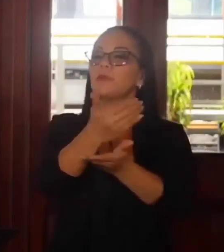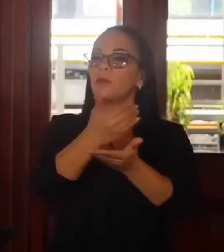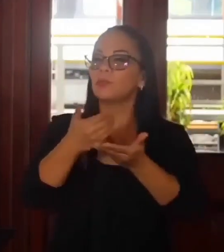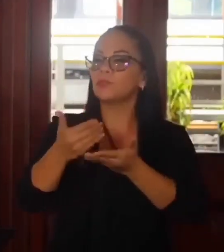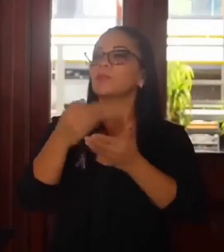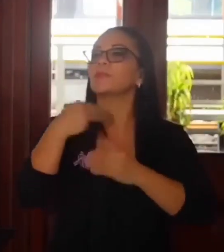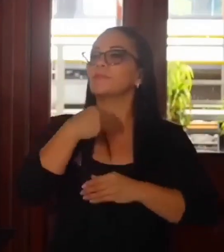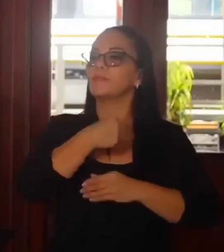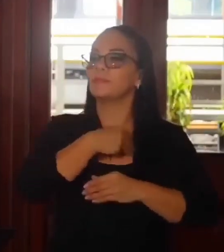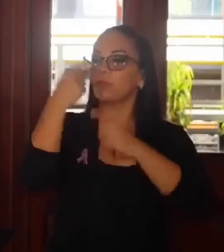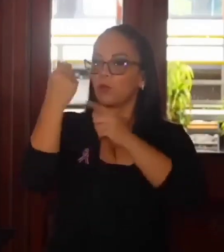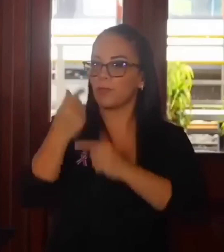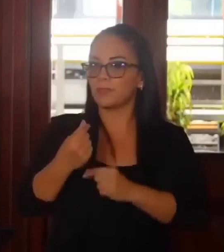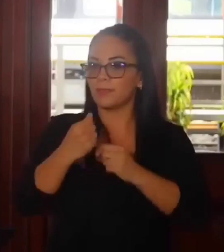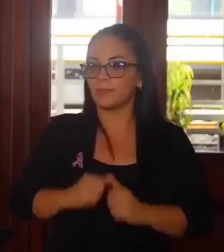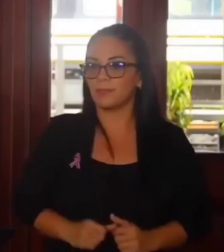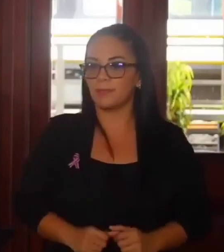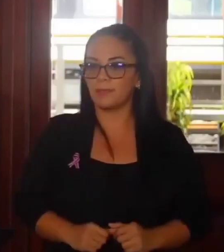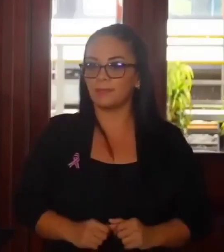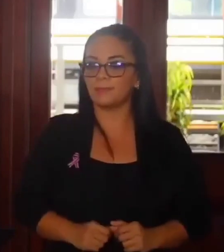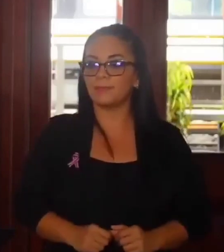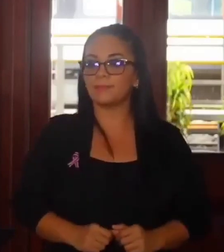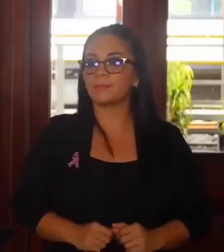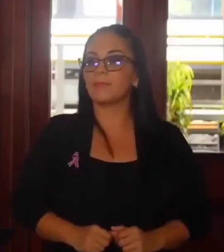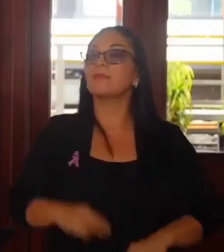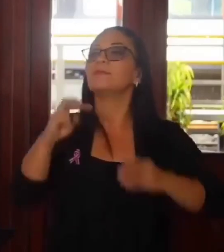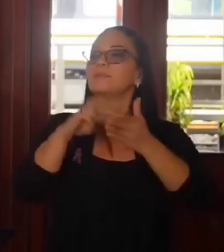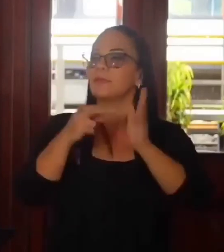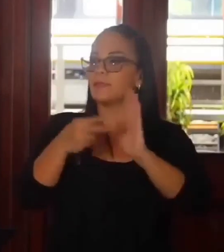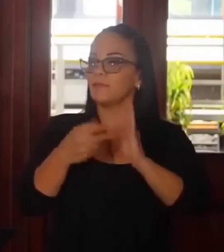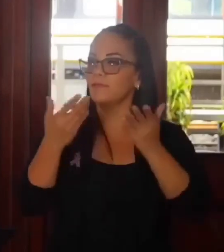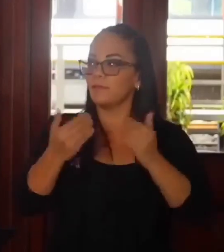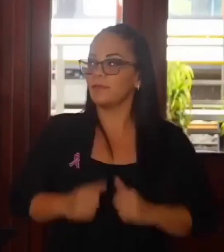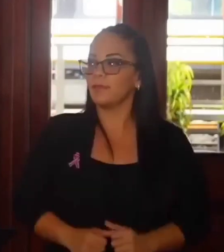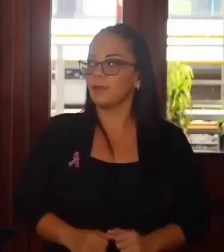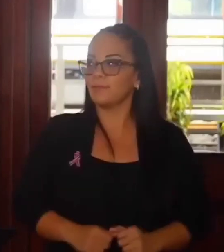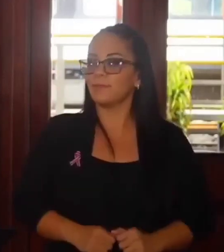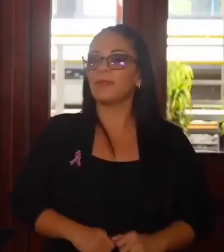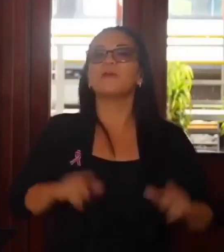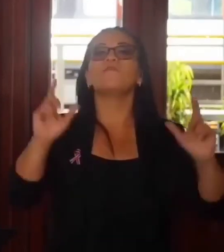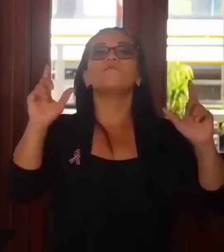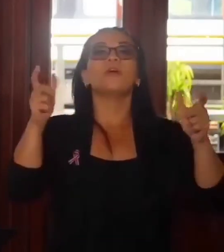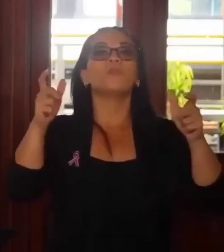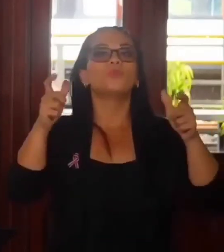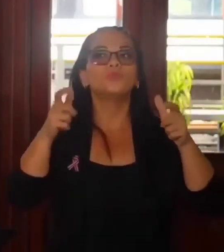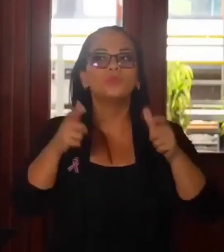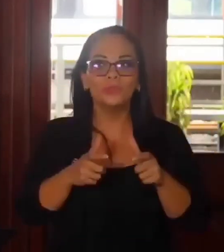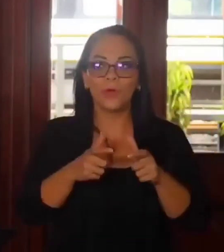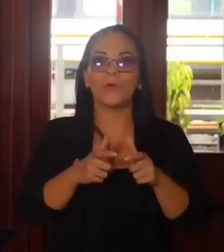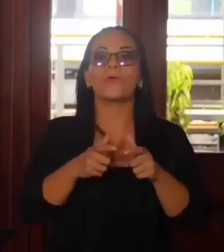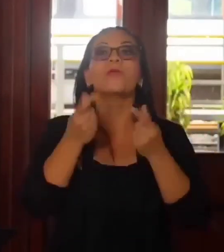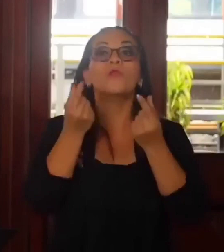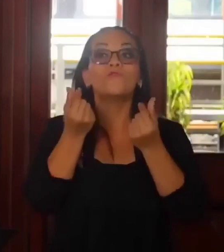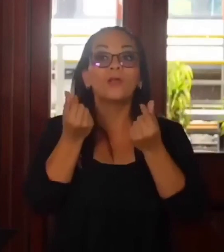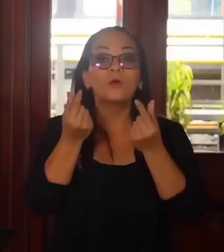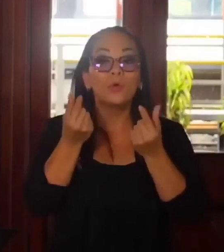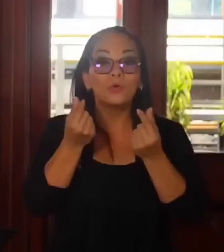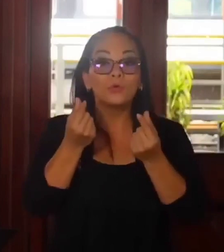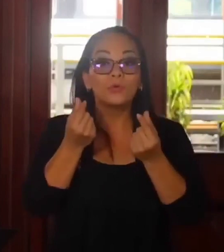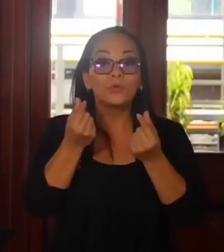del Ministerio de Hacienda. Es decir, una reducción en los recursos